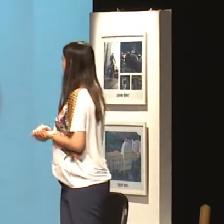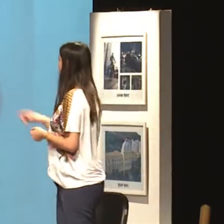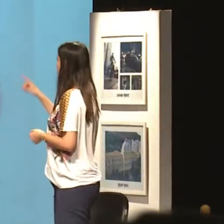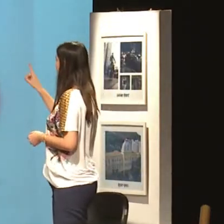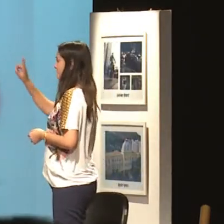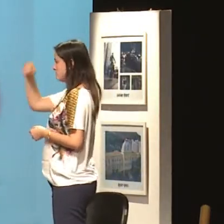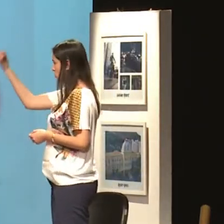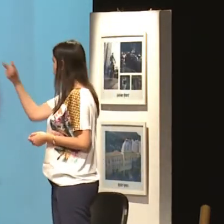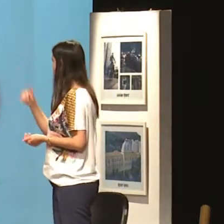controle sobre isso.